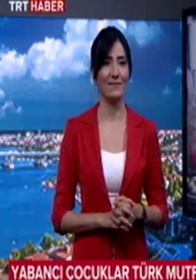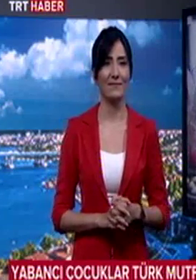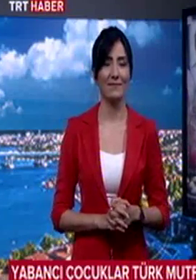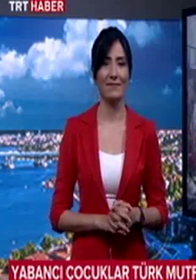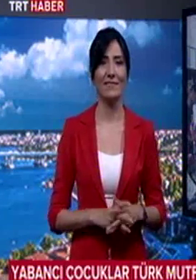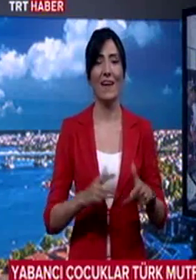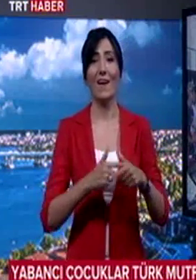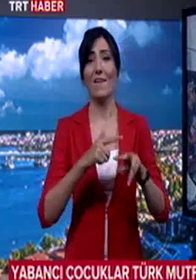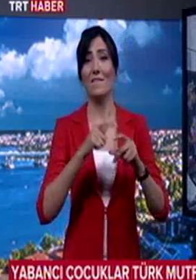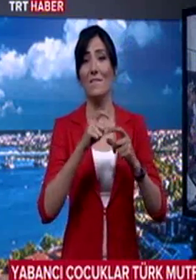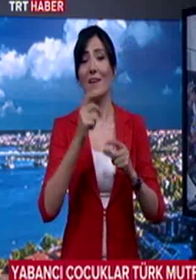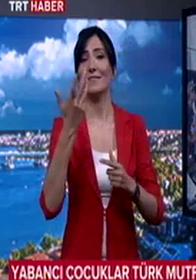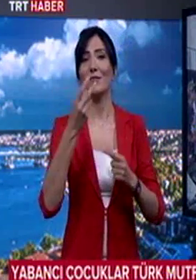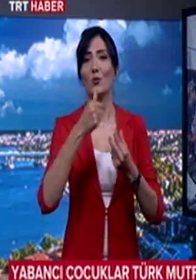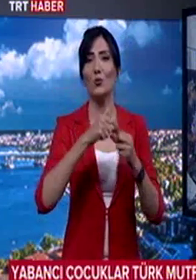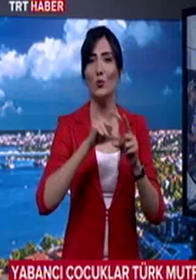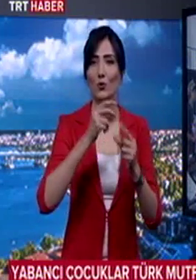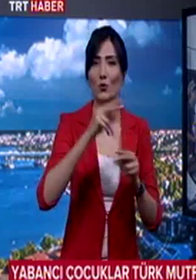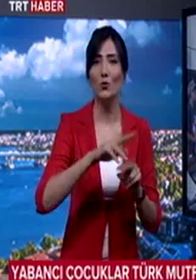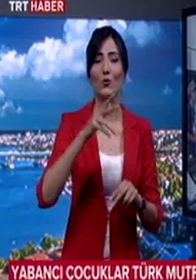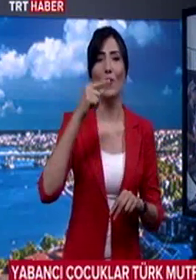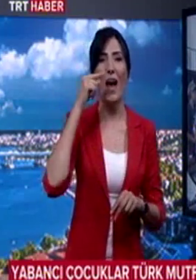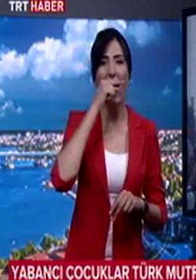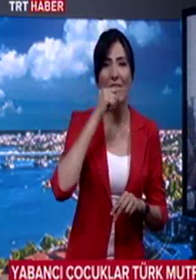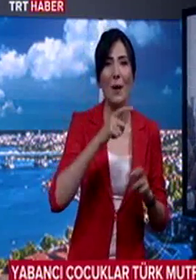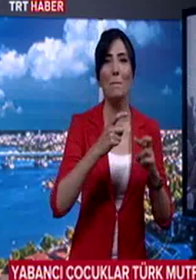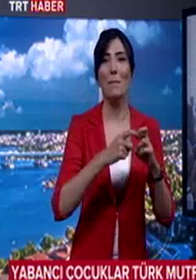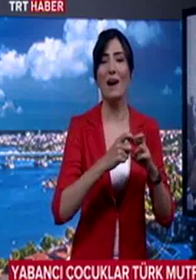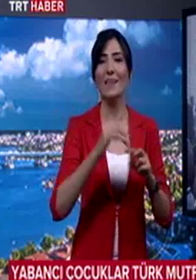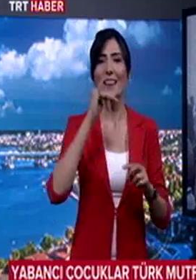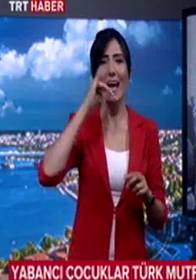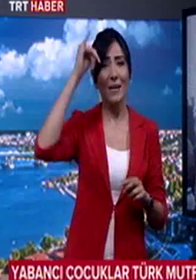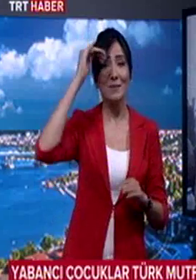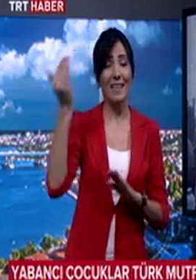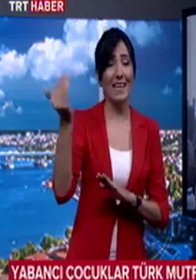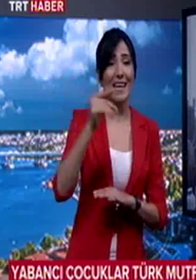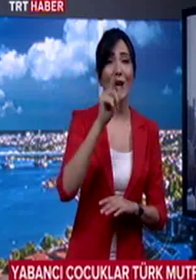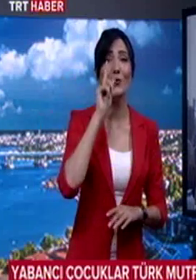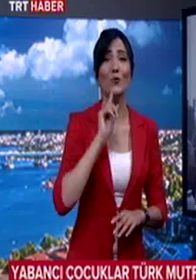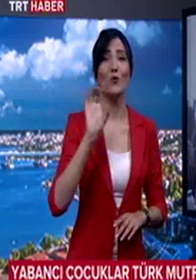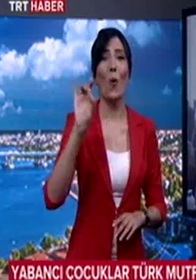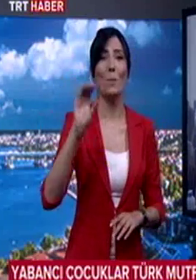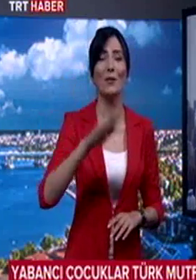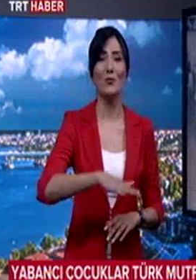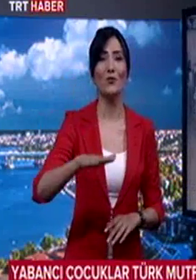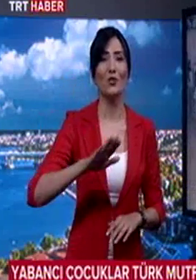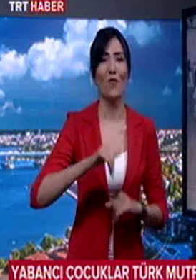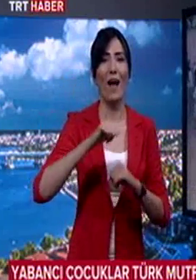Fas, Ürdün, Birleşik Arap Emirlikleri, Bahreyn ve Suudi Arabistan'dan gelen 115 çocuk. Antalya Sağlık